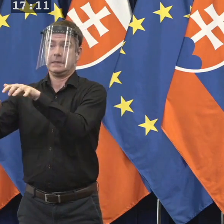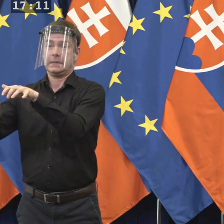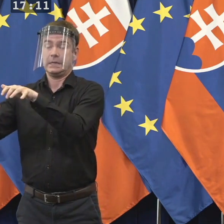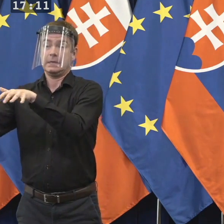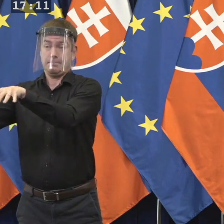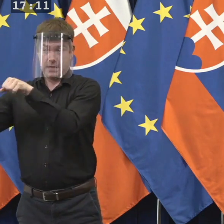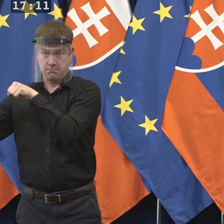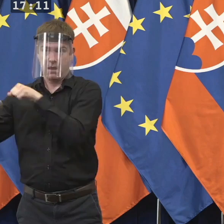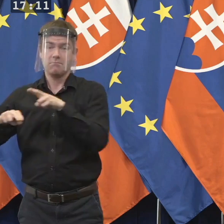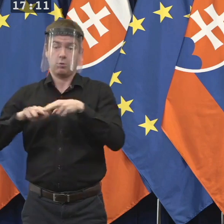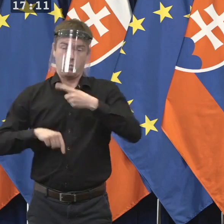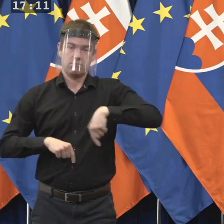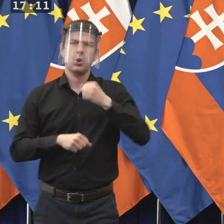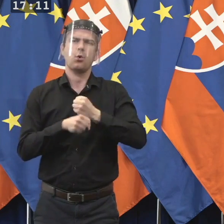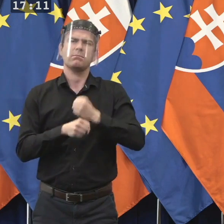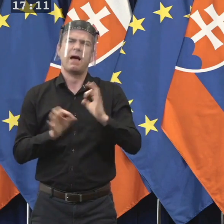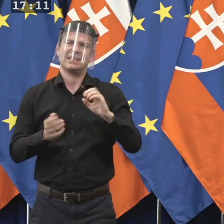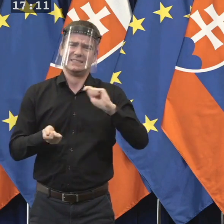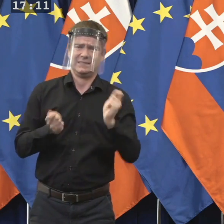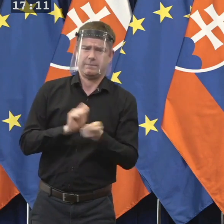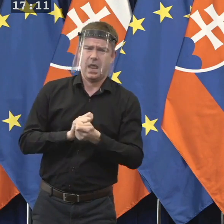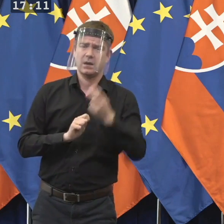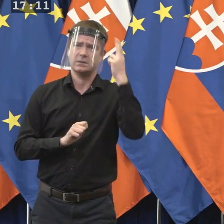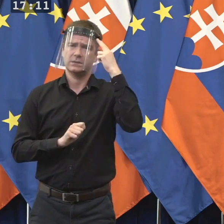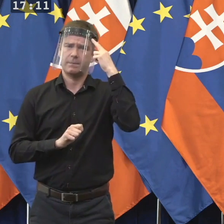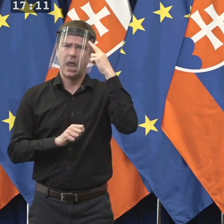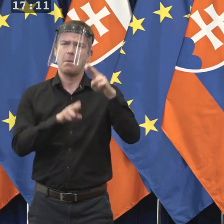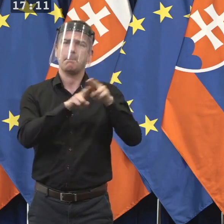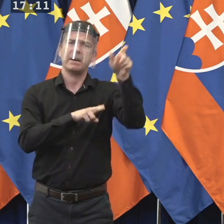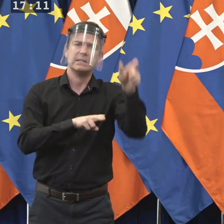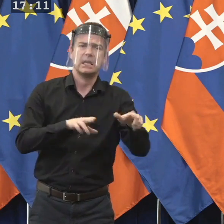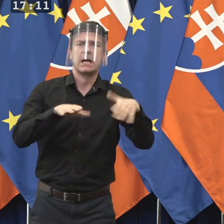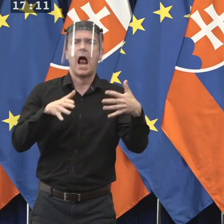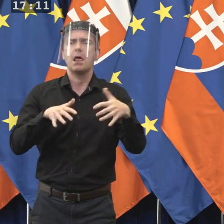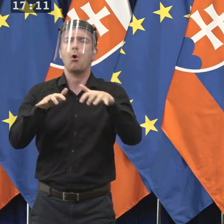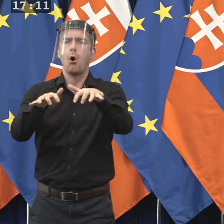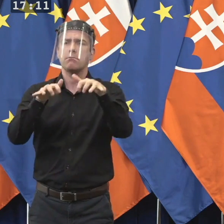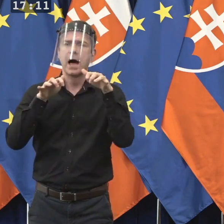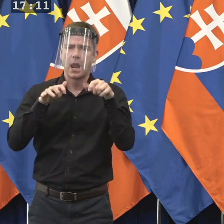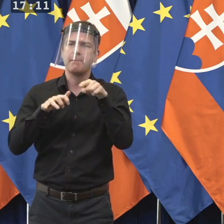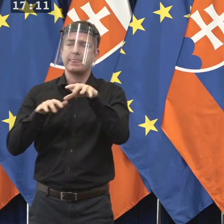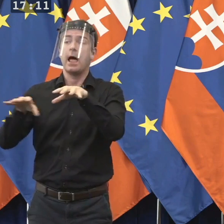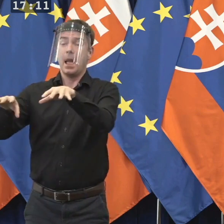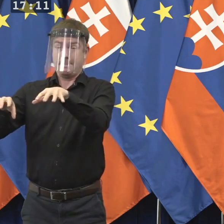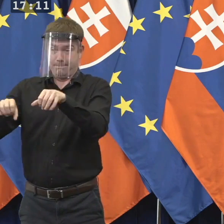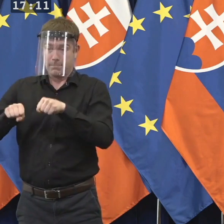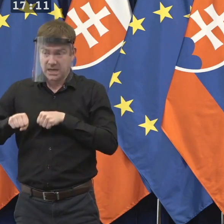ľudia, ktorí sú nominovaní zo strany prezidentky, parlamentu, aj vlády, aby boli ľudia mimo